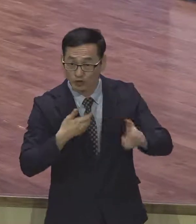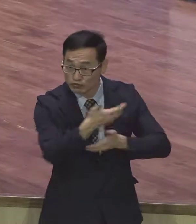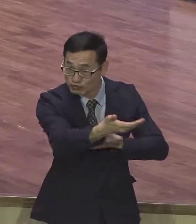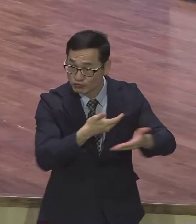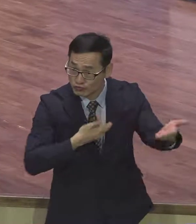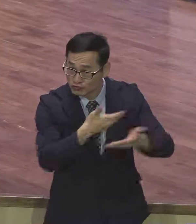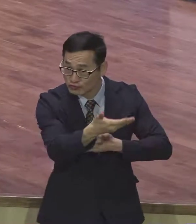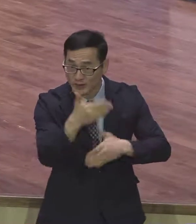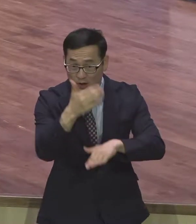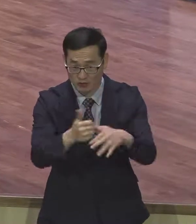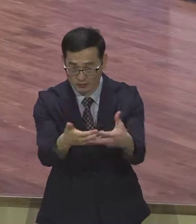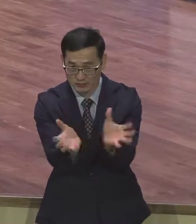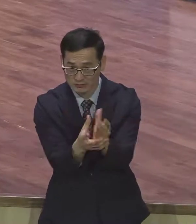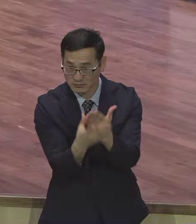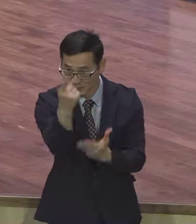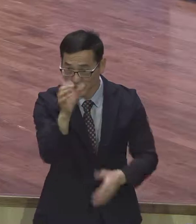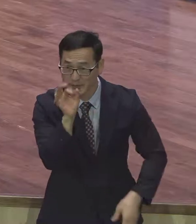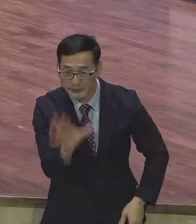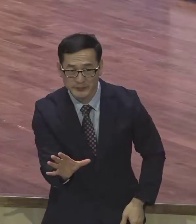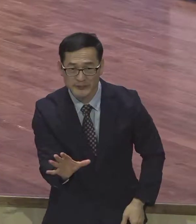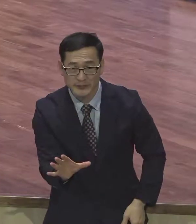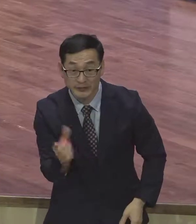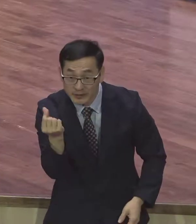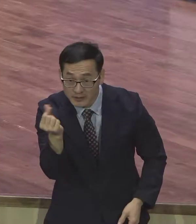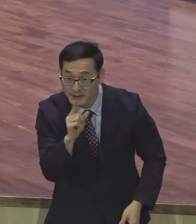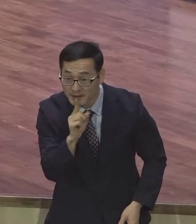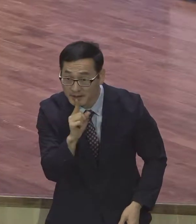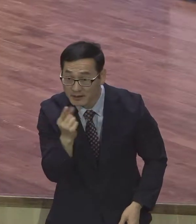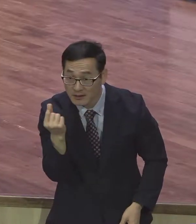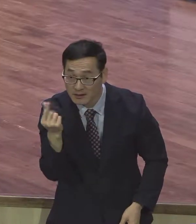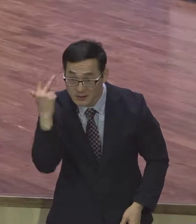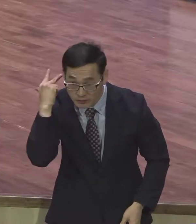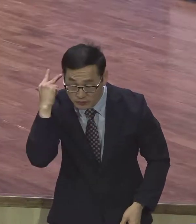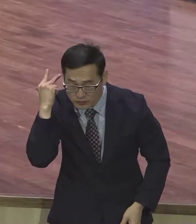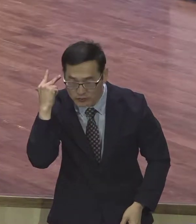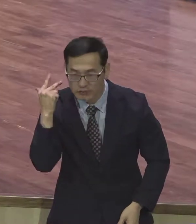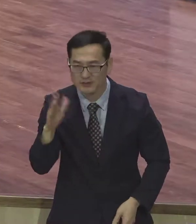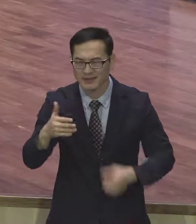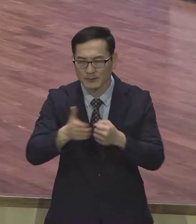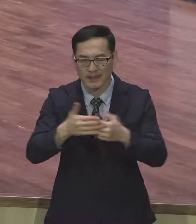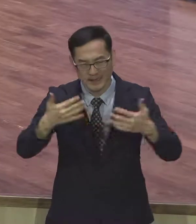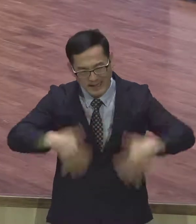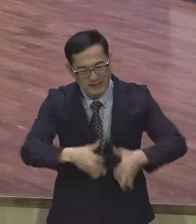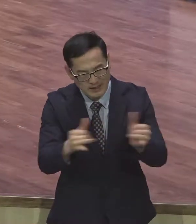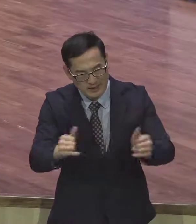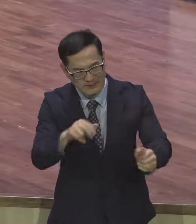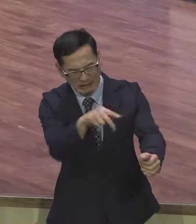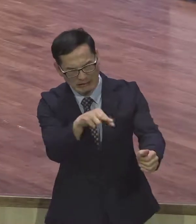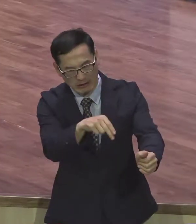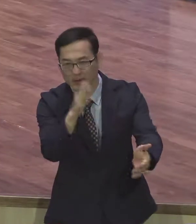말씀을 드렸습니다. 그래서 연약한 자를 비판할 것이 아니라 복음적으로,